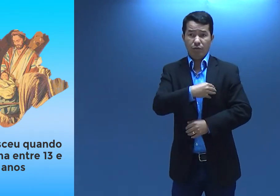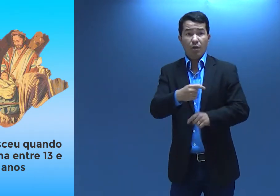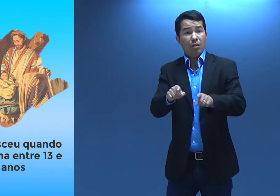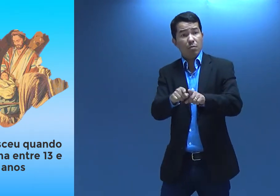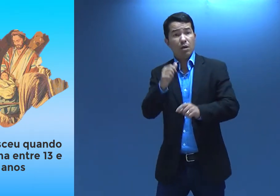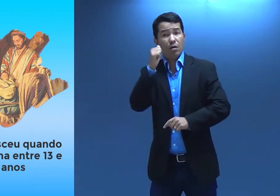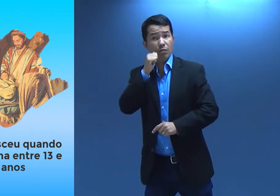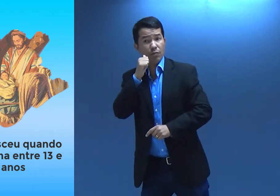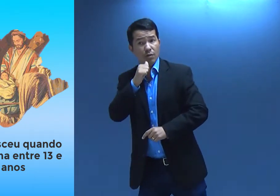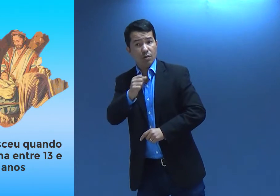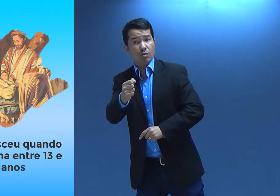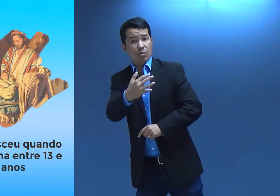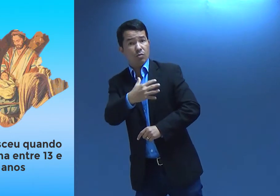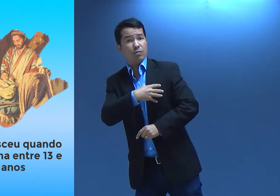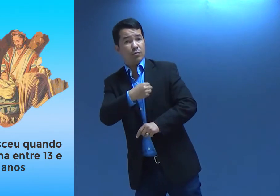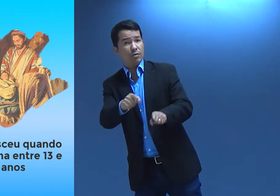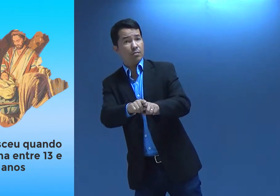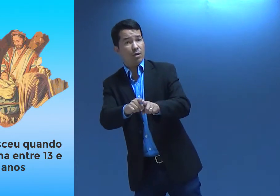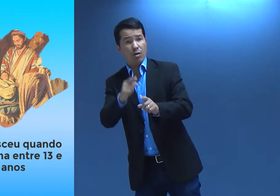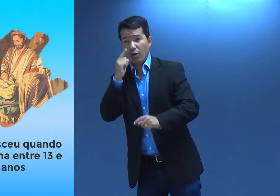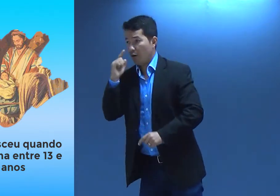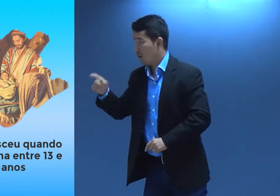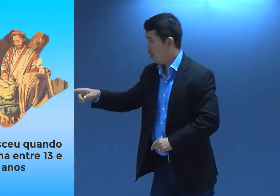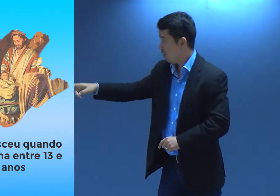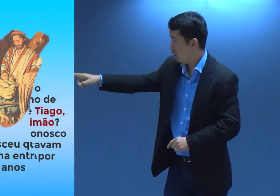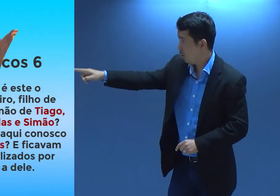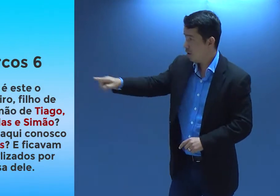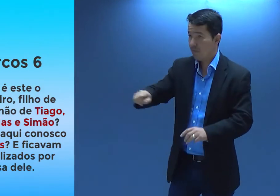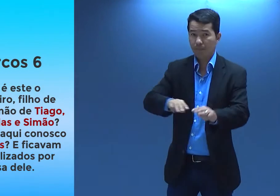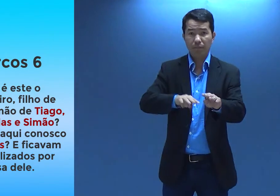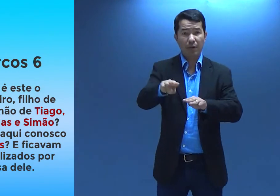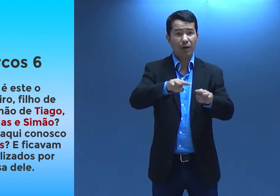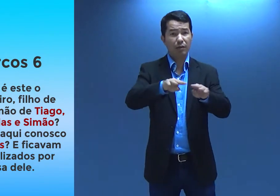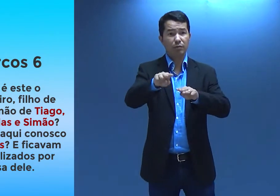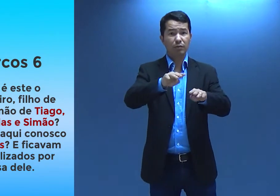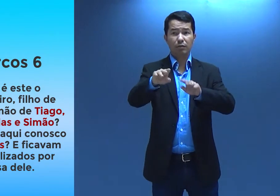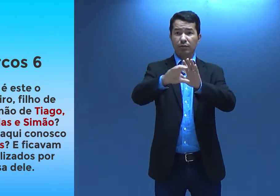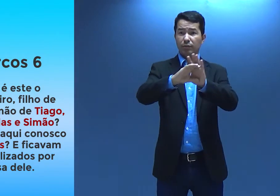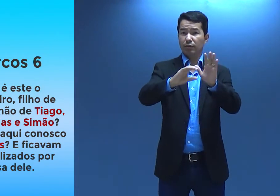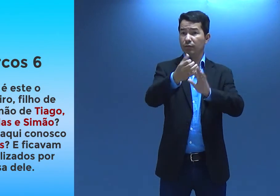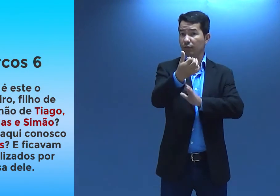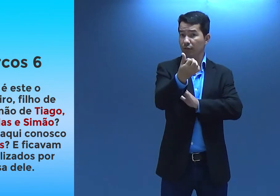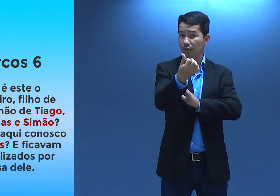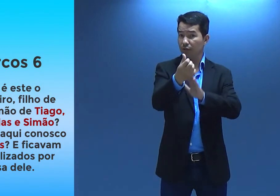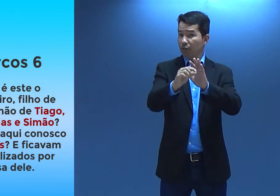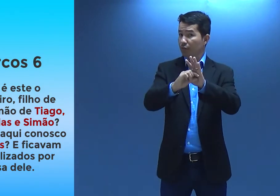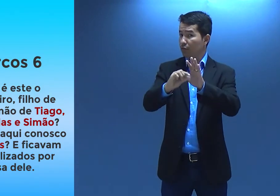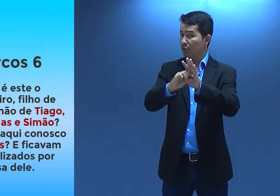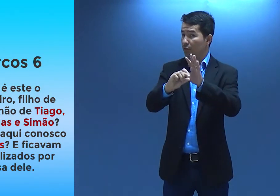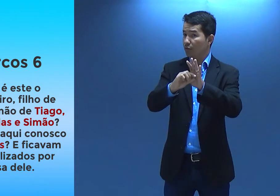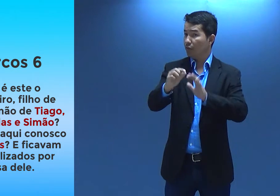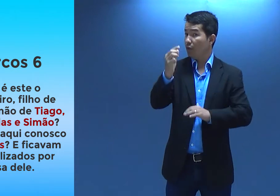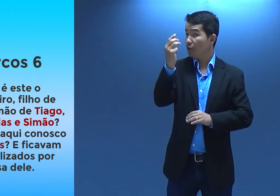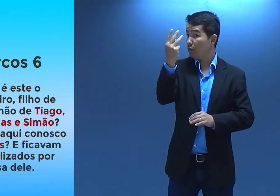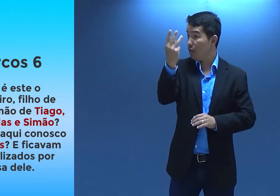filhos. Né? Também, olha lá. Marcos, capítulo 6,